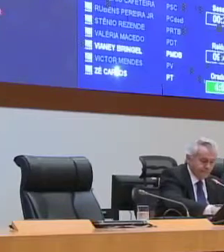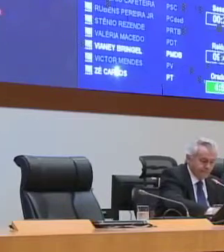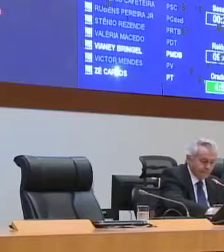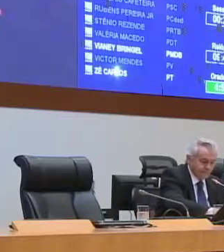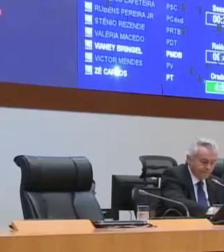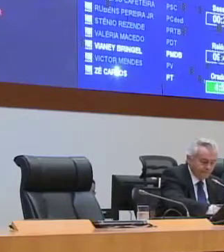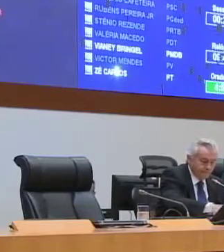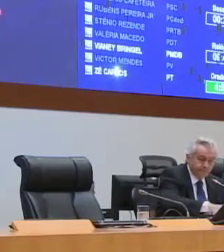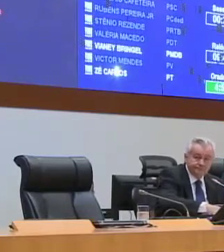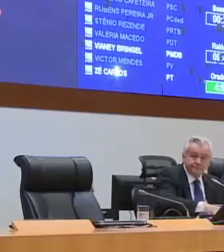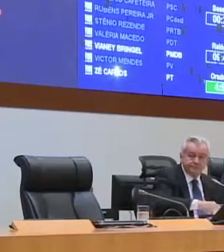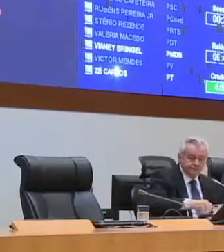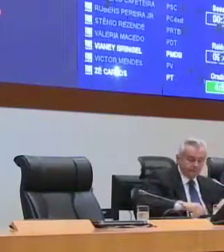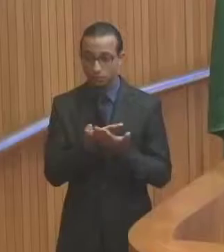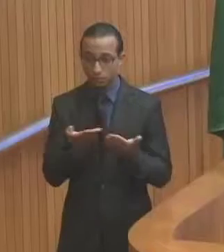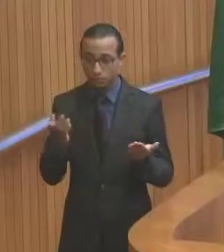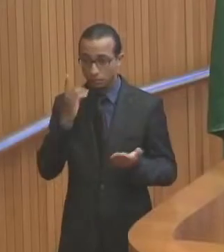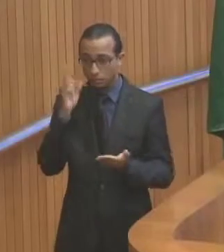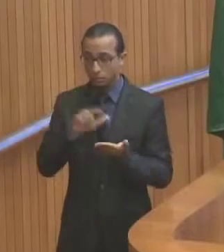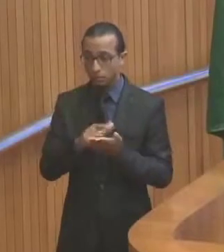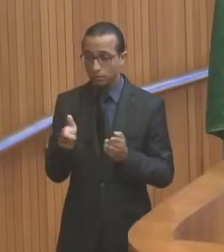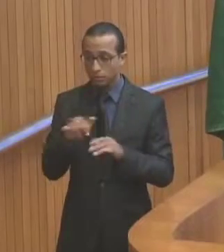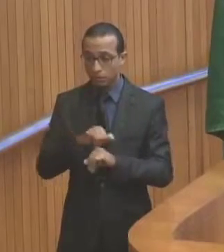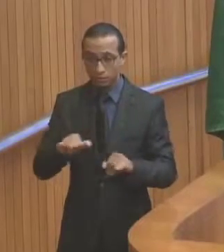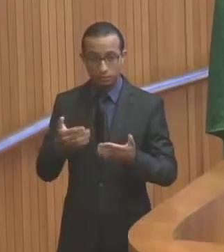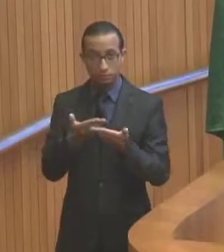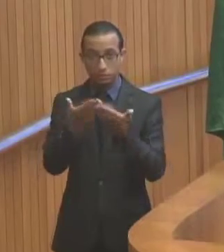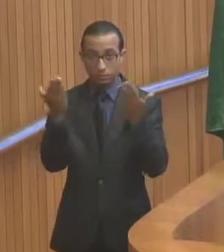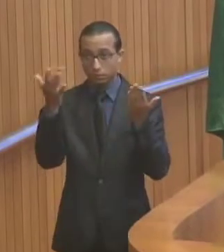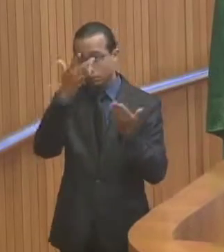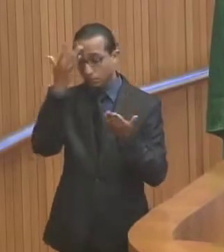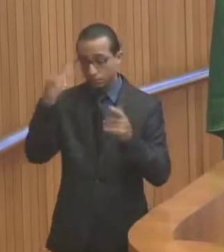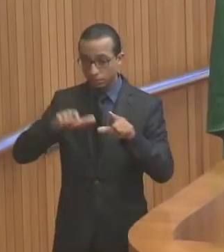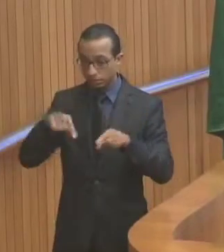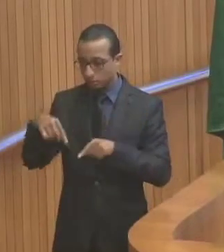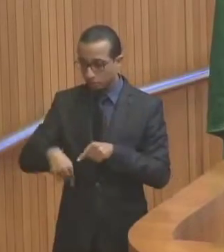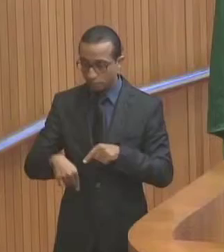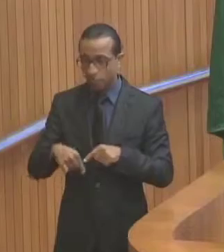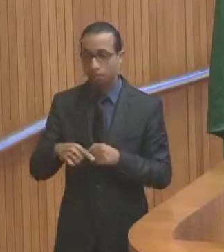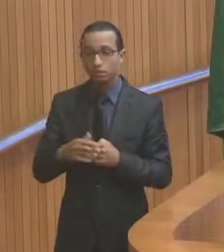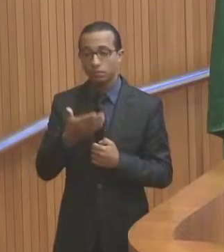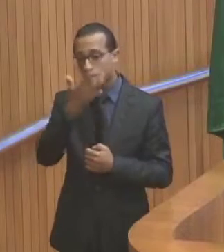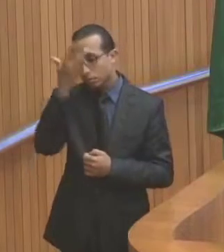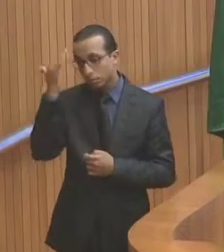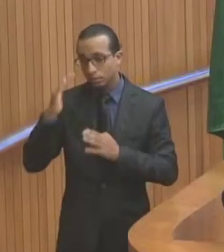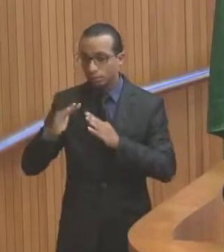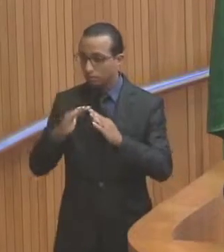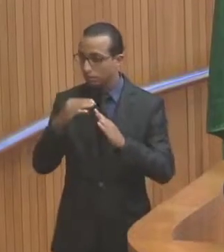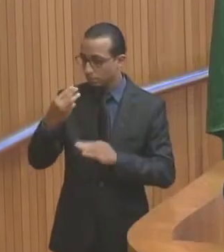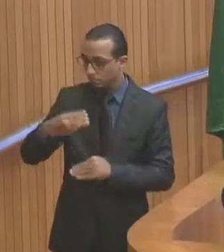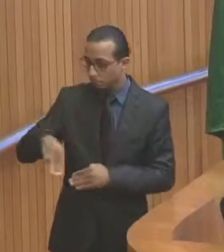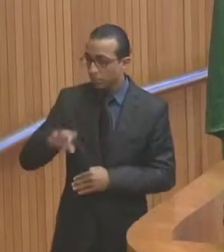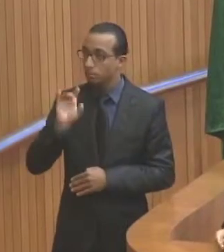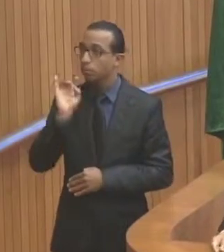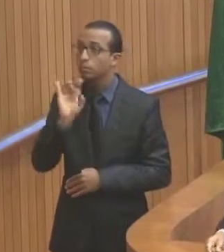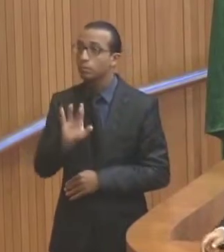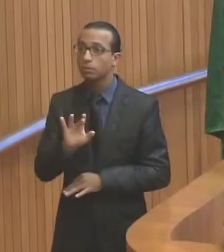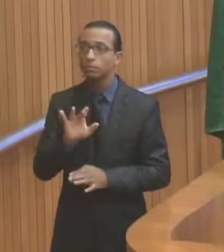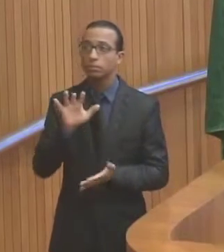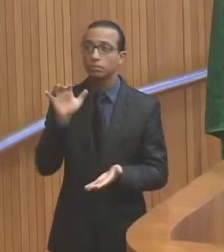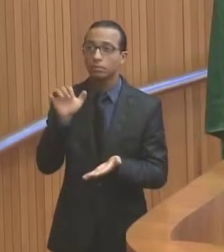Senhor Presidente, colegas parlamentares, imprensa, galeria, servidores, povo do Maranhão, Senhor Presidente, apenas para